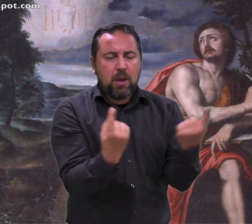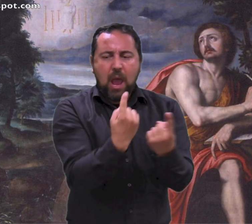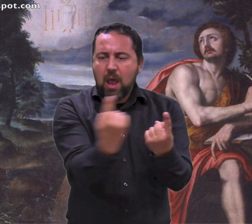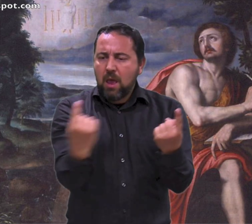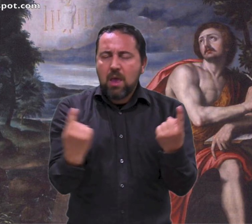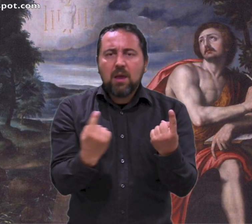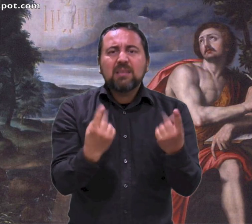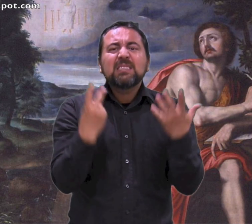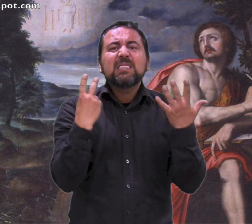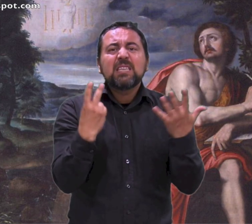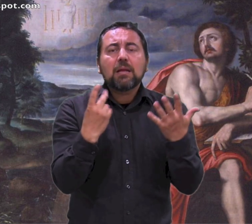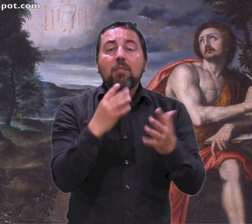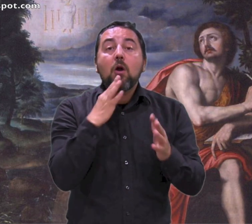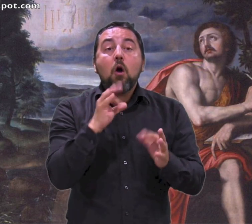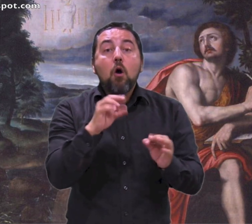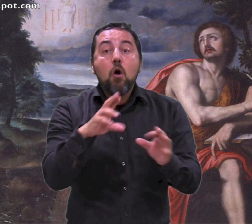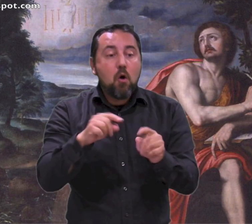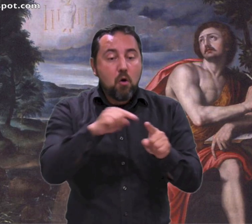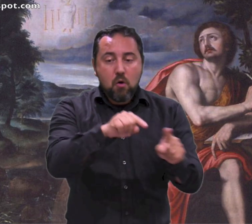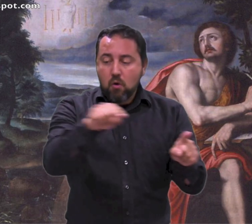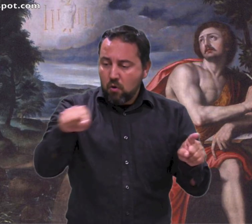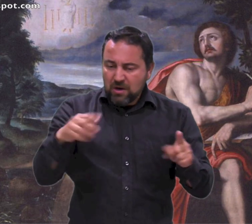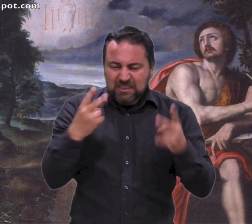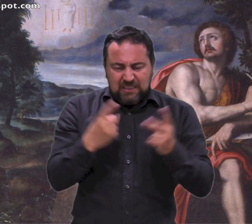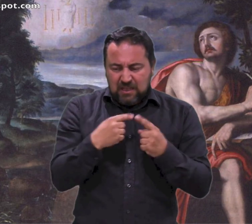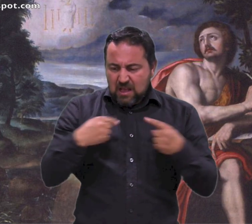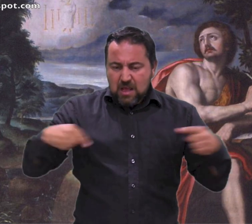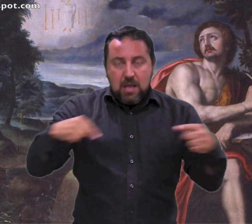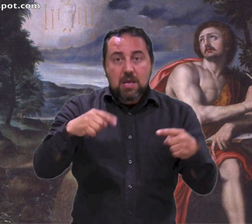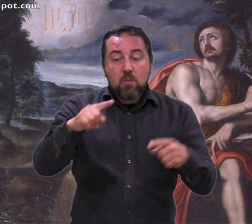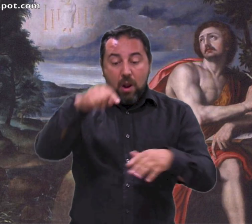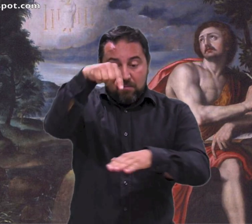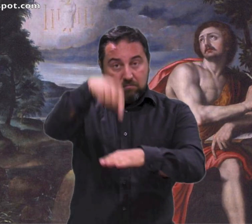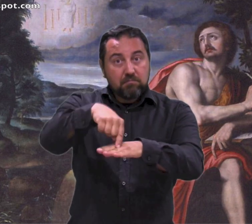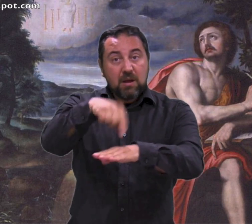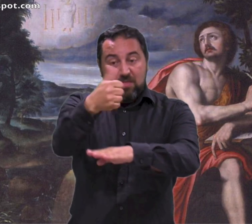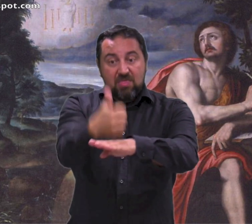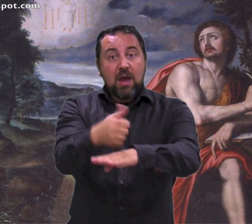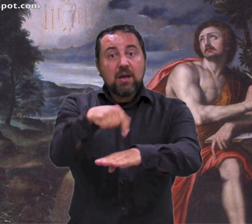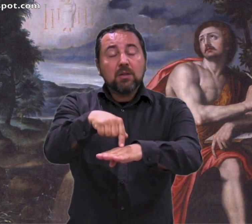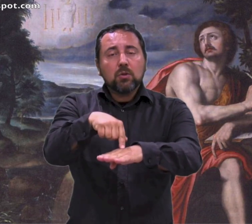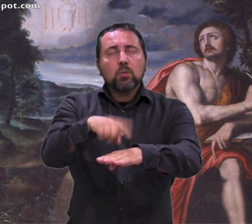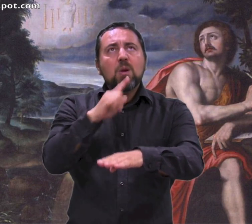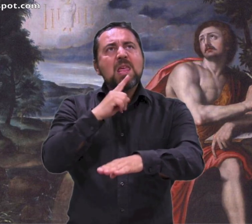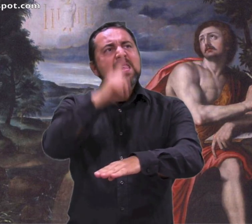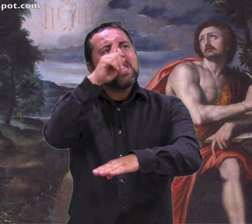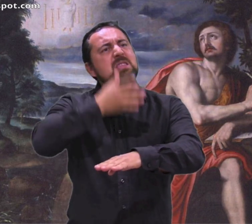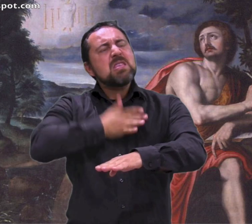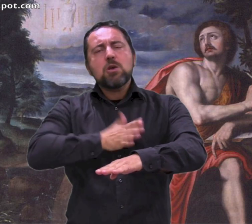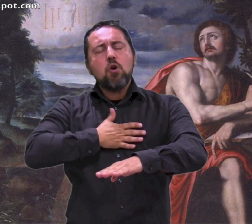candelabros de oro. Y en medio de los candelabros, como